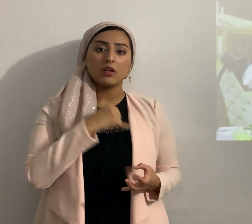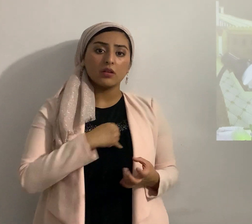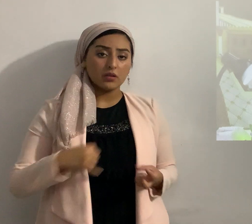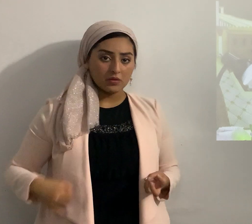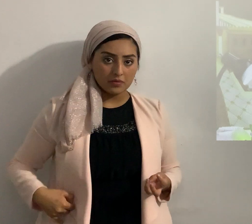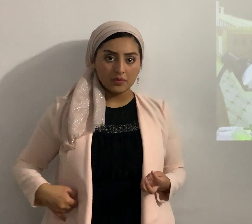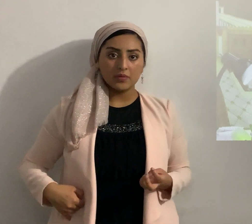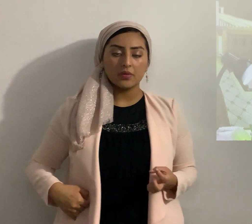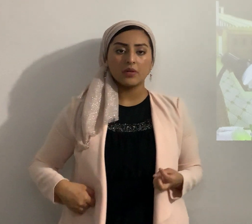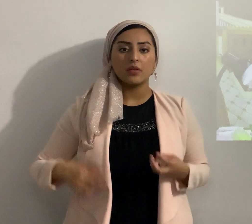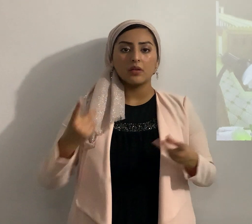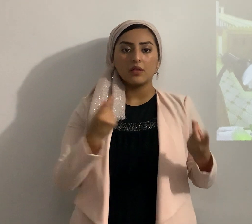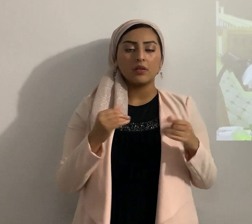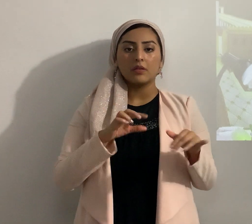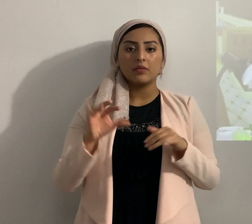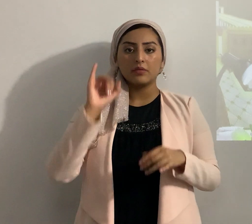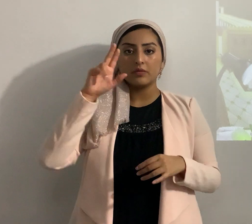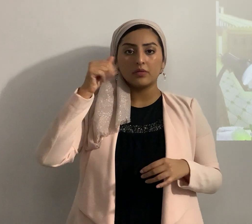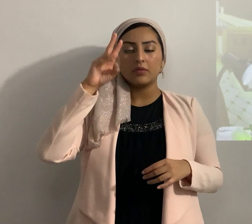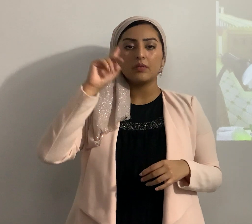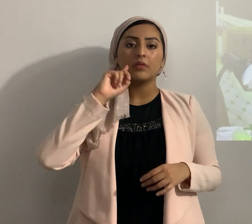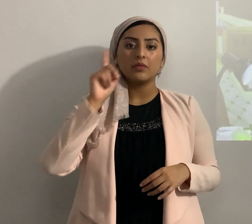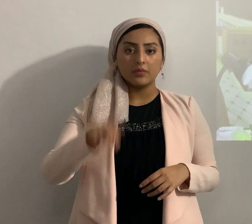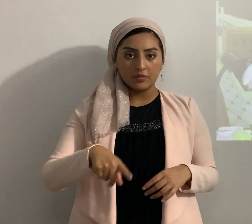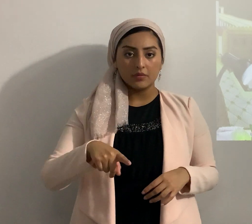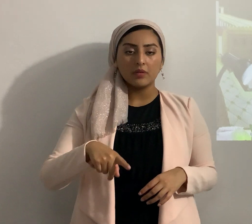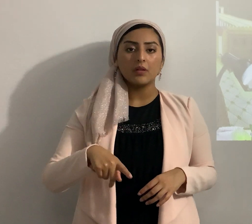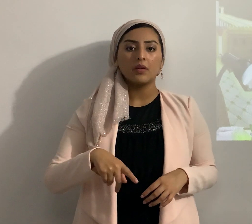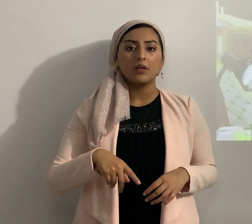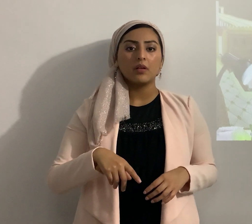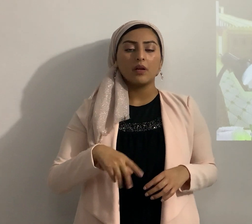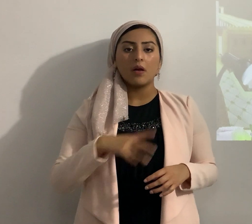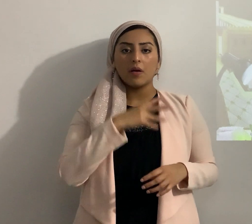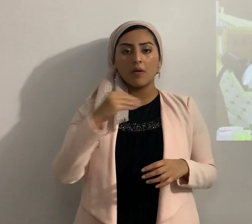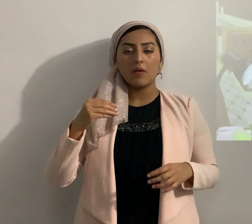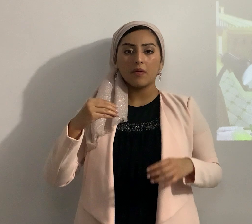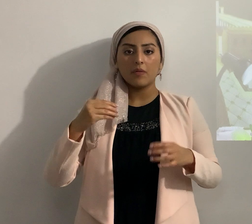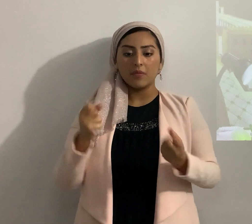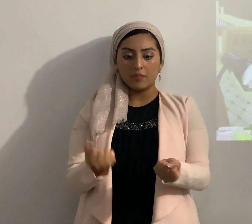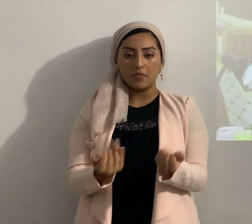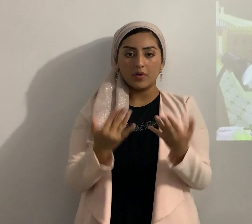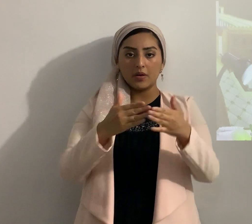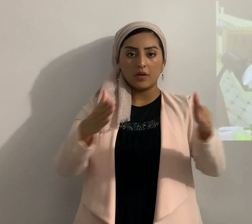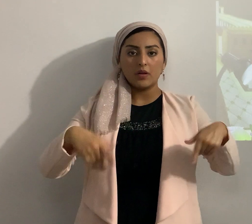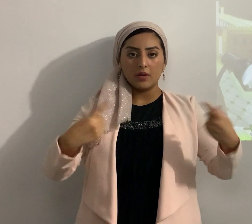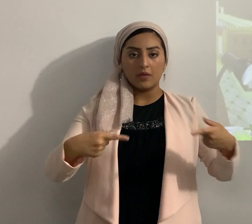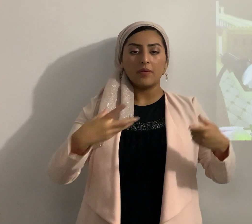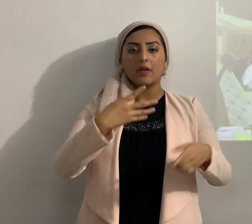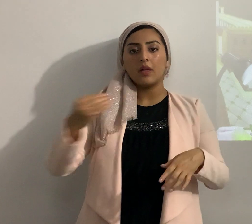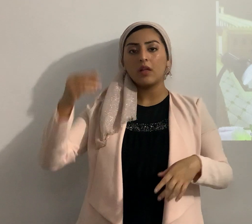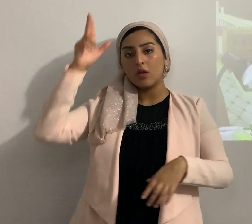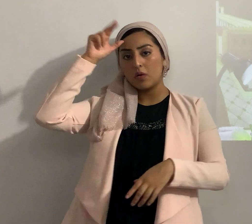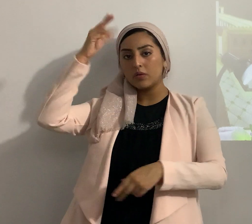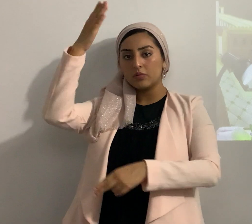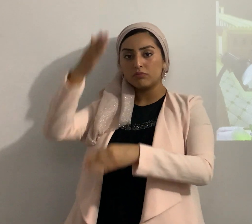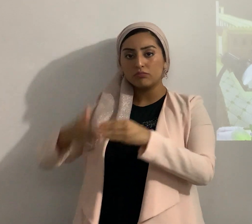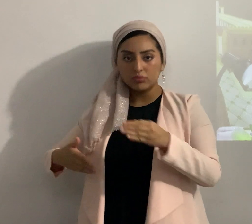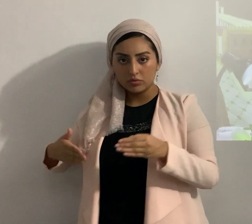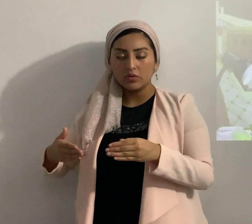hizo con ellos como Yahweh le había mandado desjarretó sus caballos y sus carros quemó a fuego vamos a volver a leer el verso 10 y